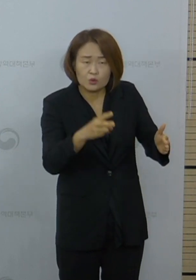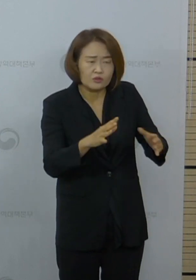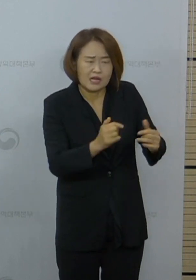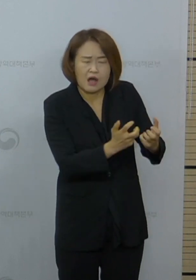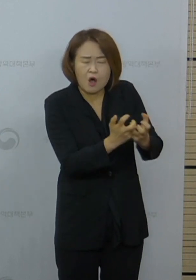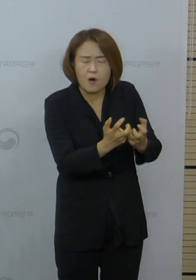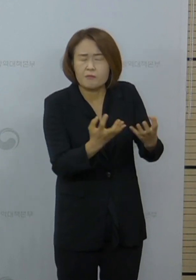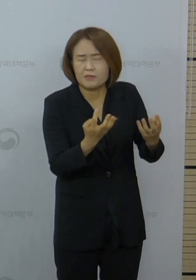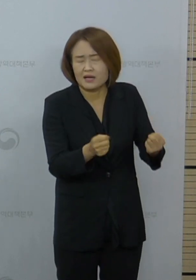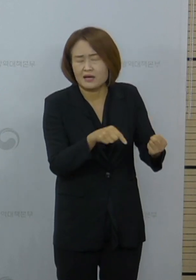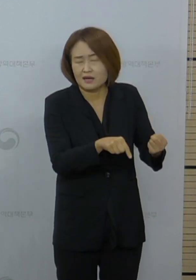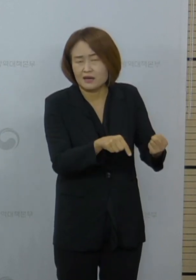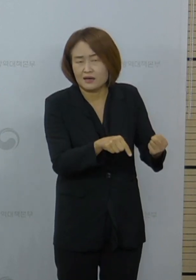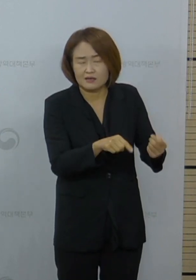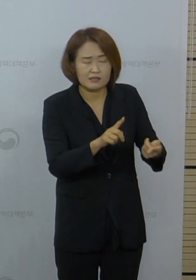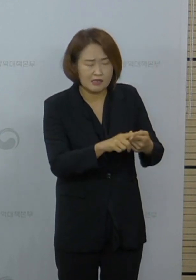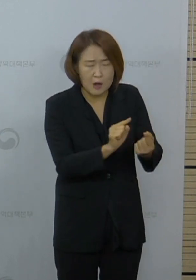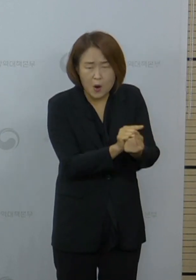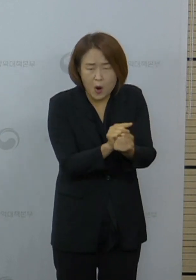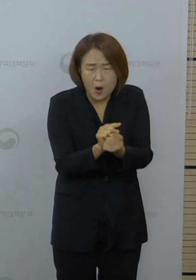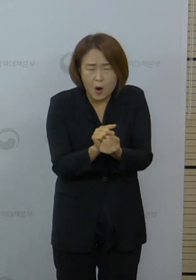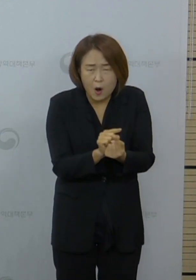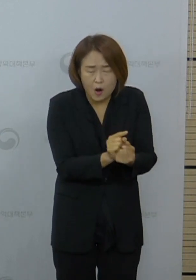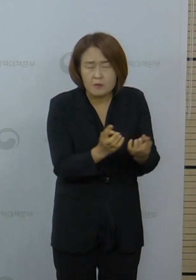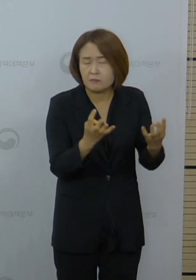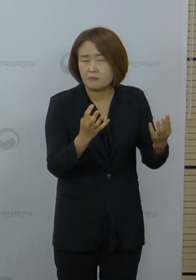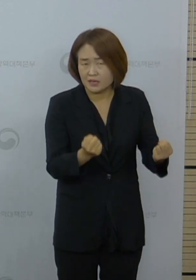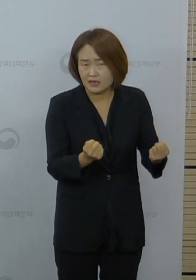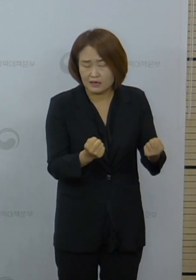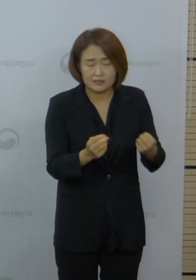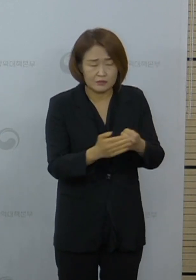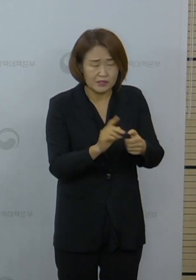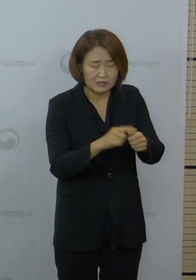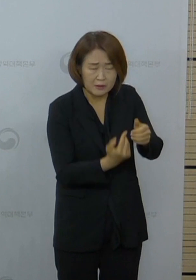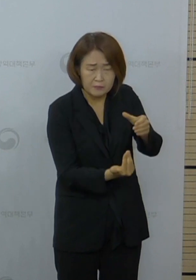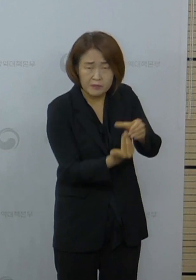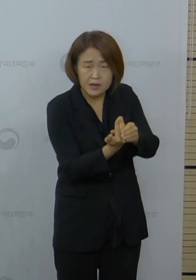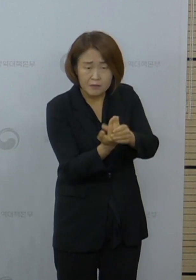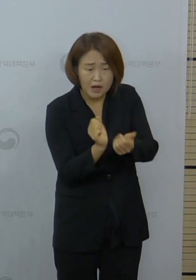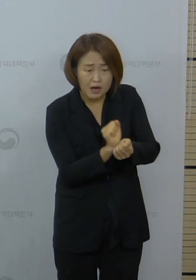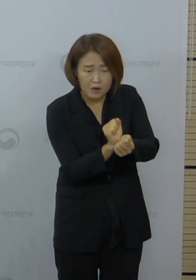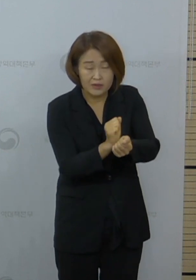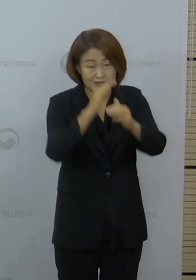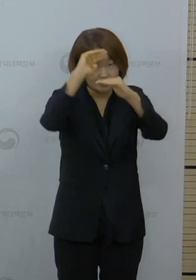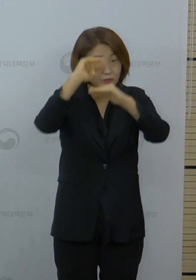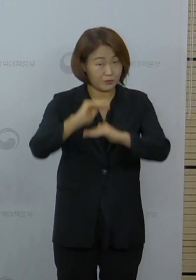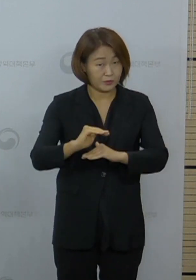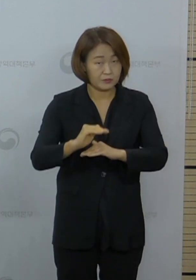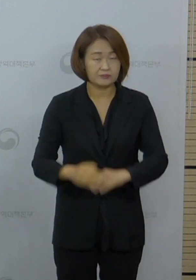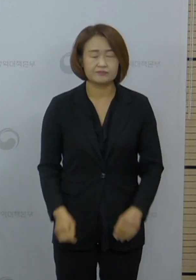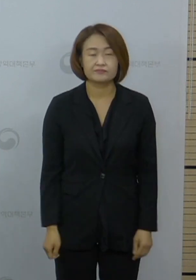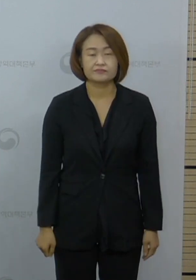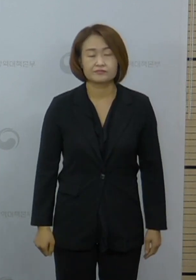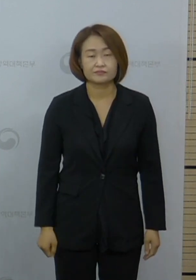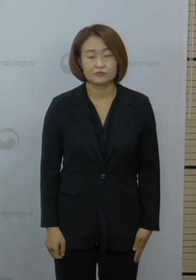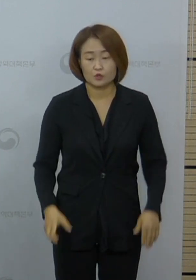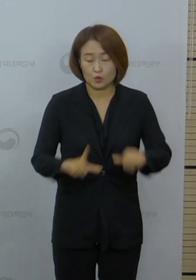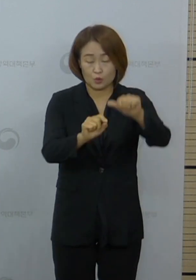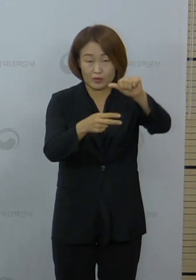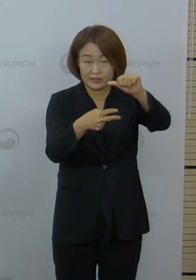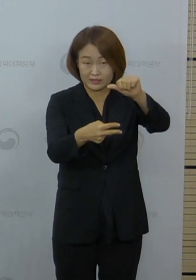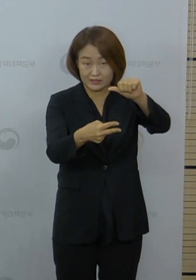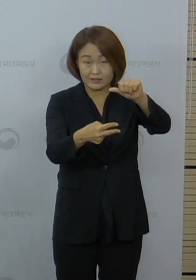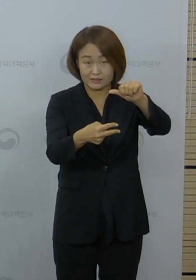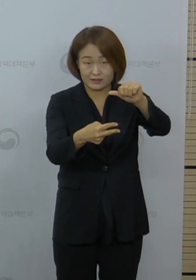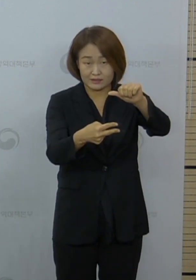공간에서의 밀접한 접촉으로 인해서 발생한 집단 감염 사례입니다. 5월 2일